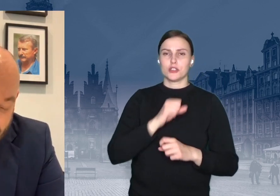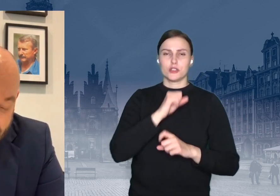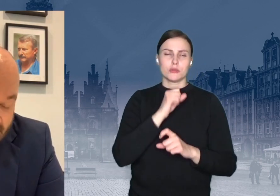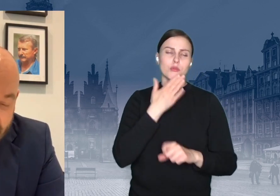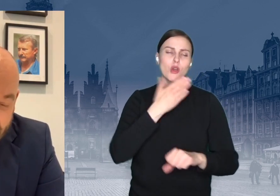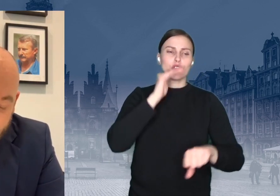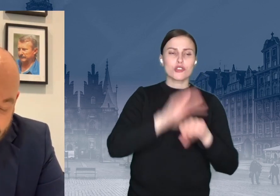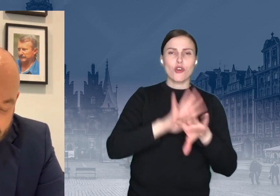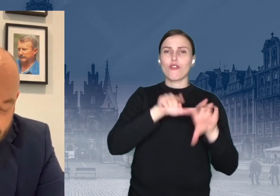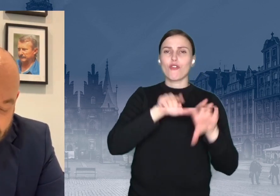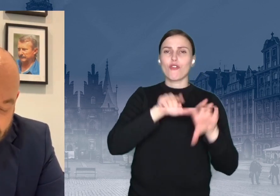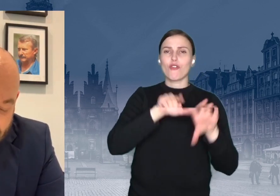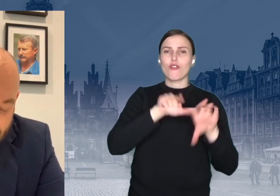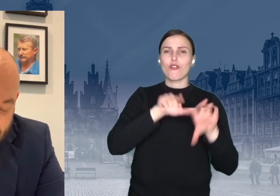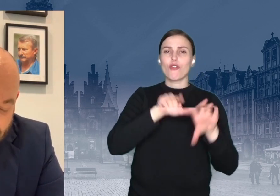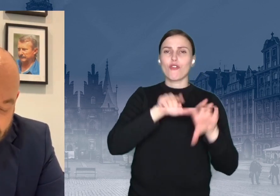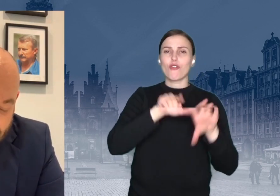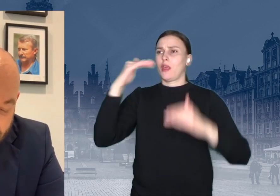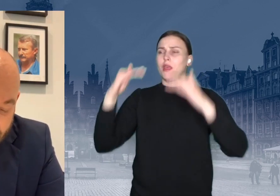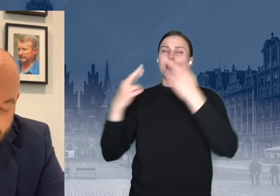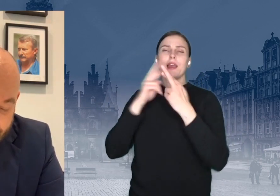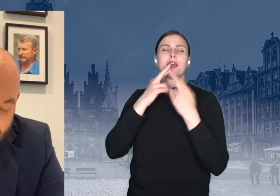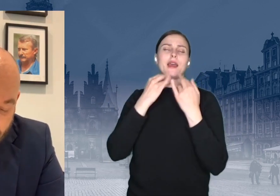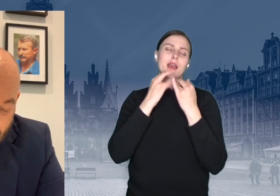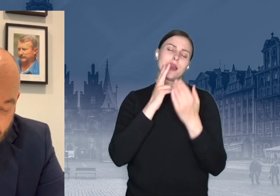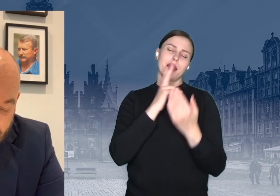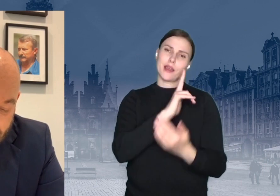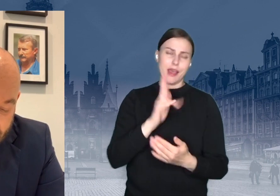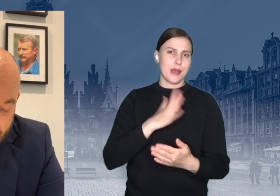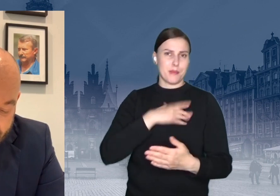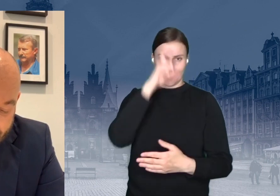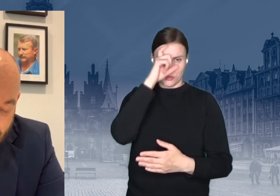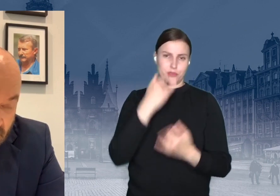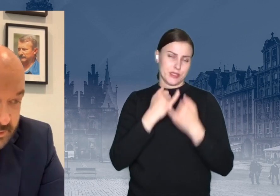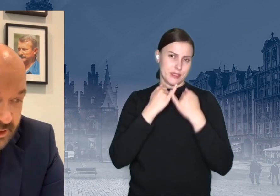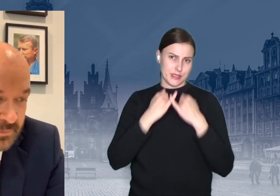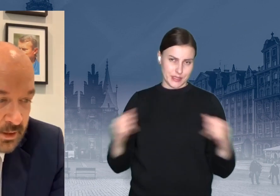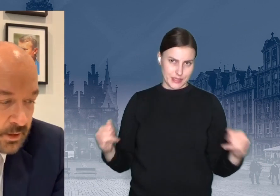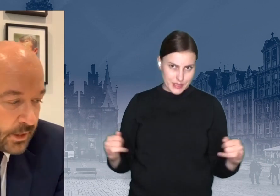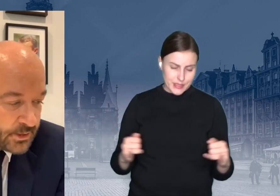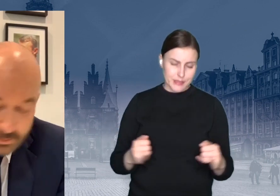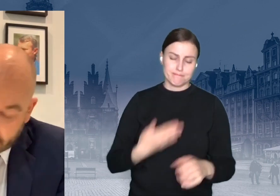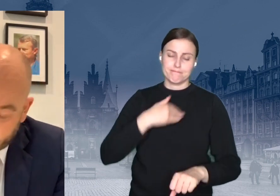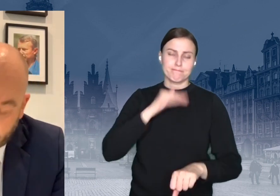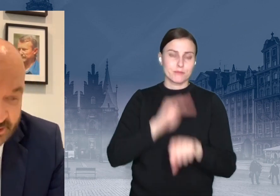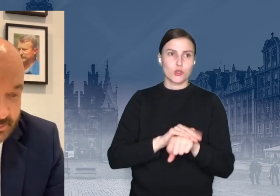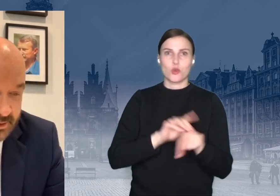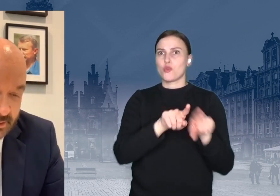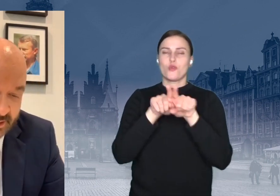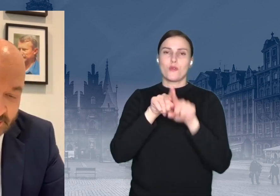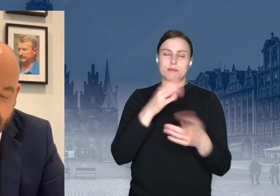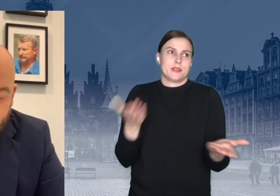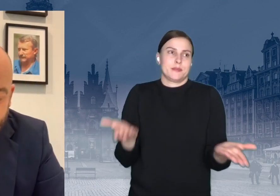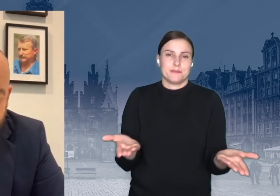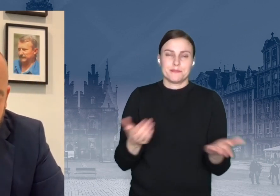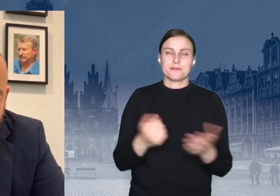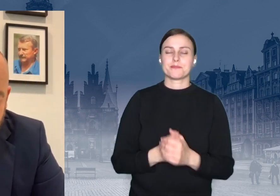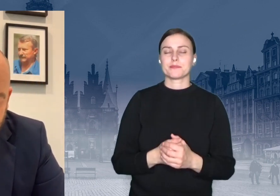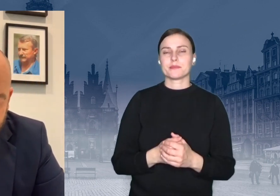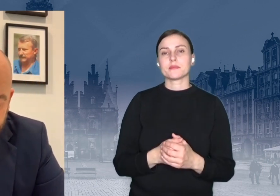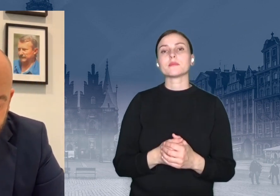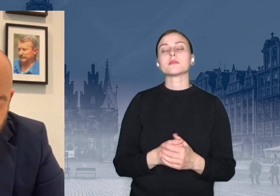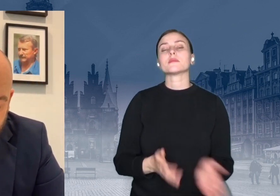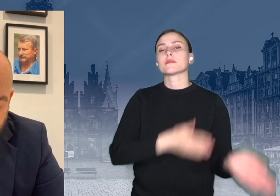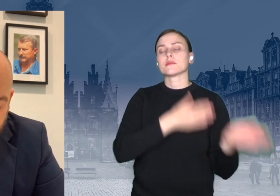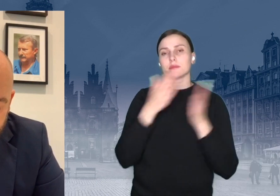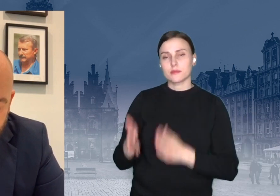niektórym można, ale wszystkim się rodzy nie da. Dobrze, lećmy dalej. Co my